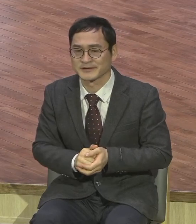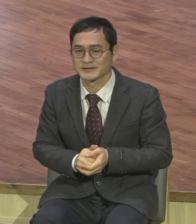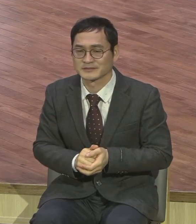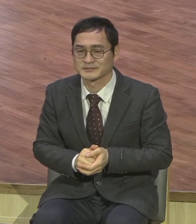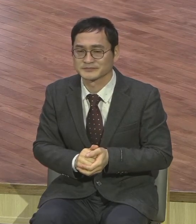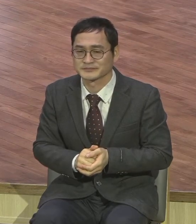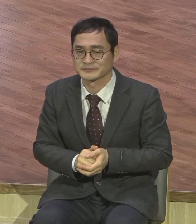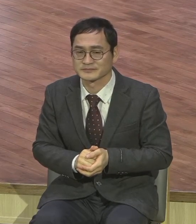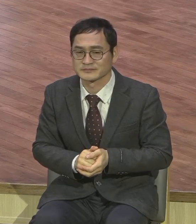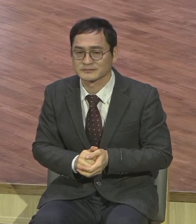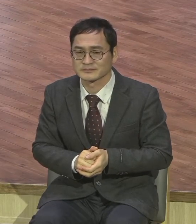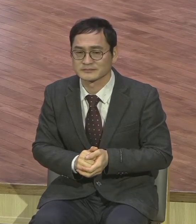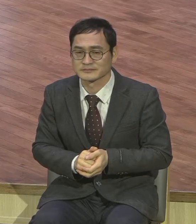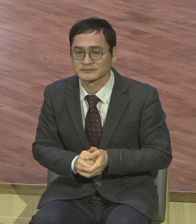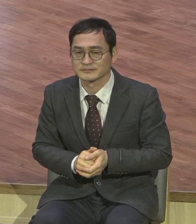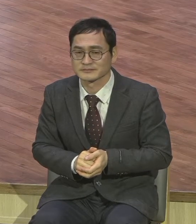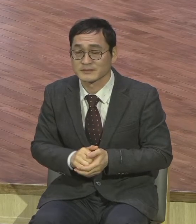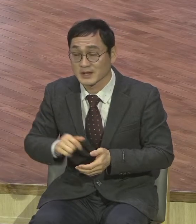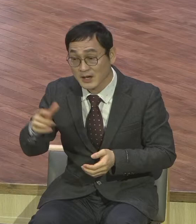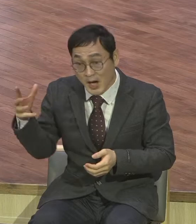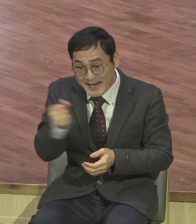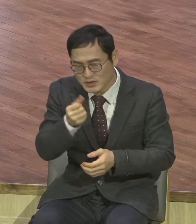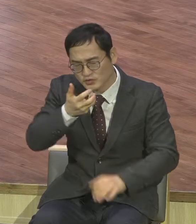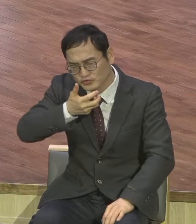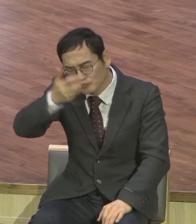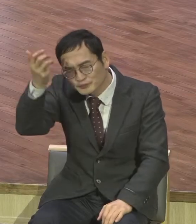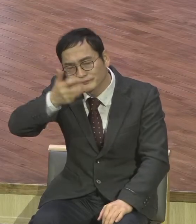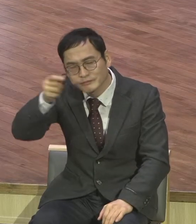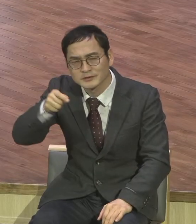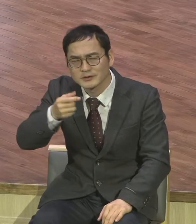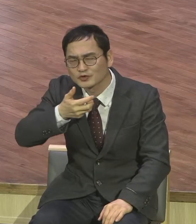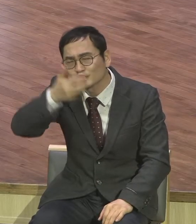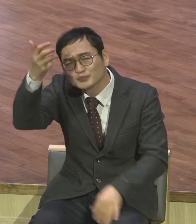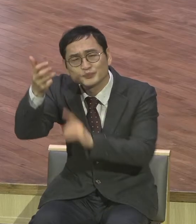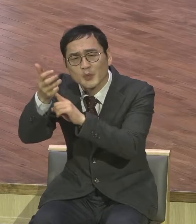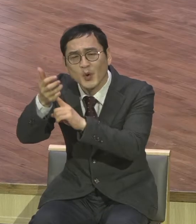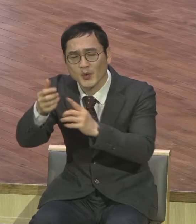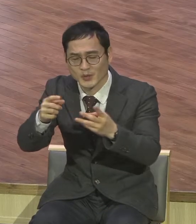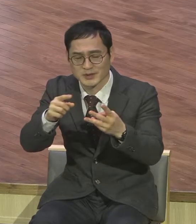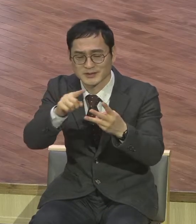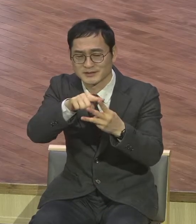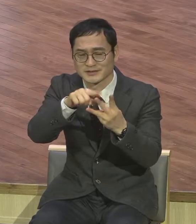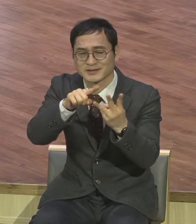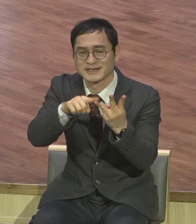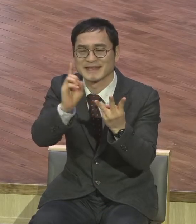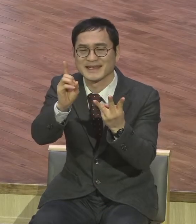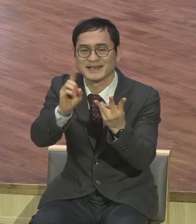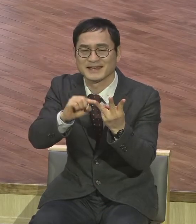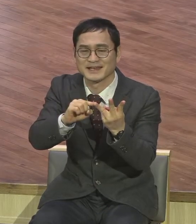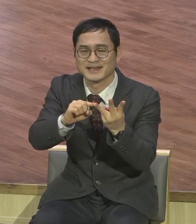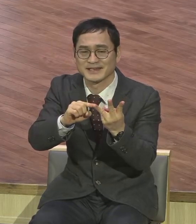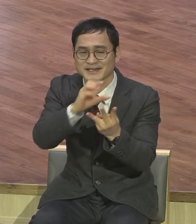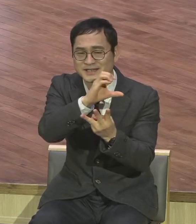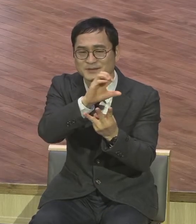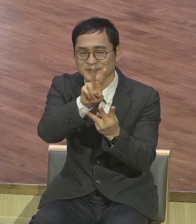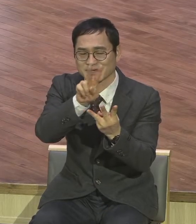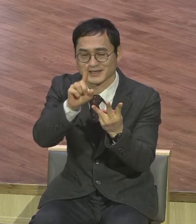꿈꾸는 것입니다. 드림이에요. 드림. 그걸 꿈꾸는 것입니다. 드림. 그리고 이것을 이 꿈은 막연한 꿈이 아니라